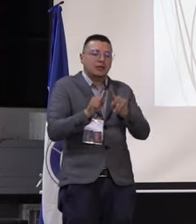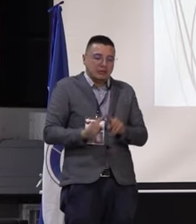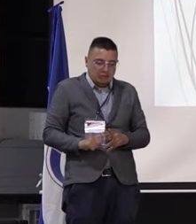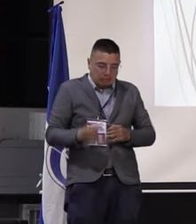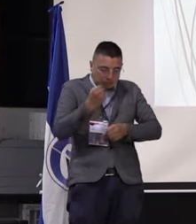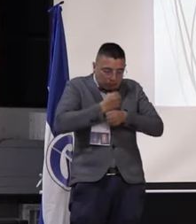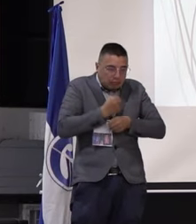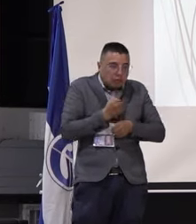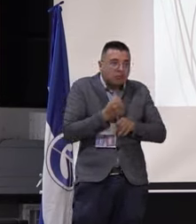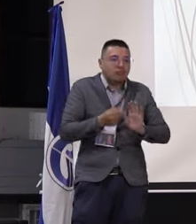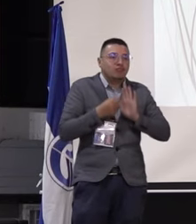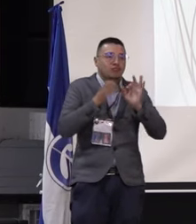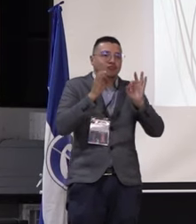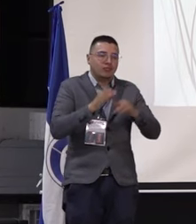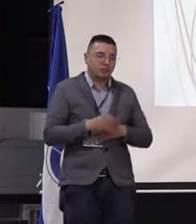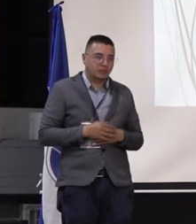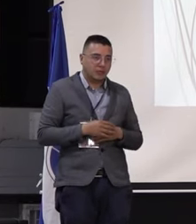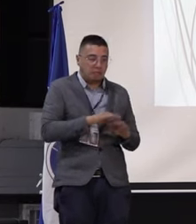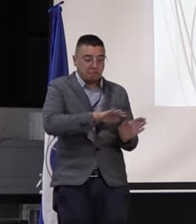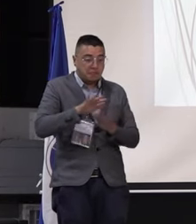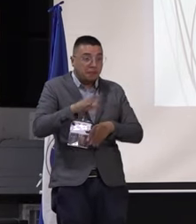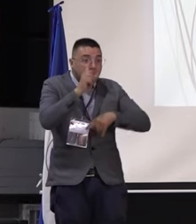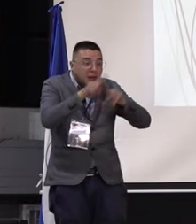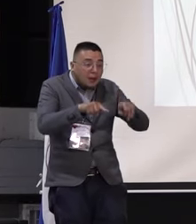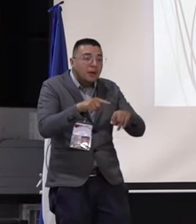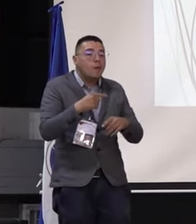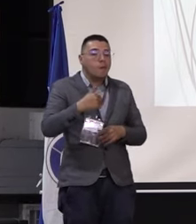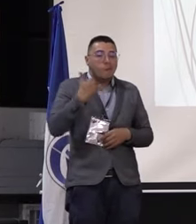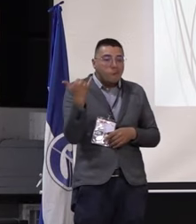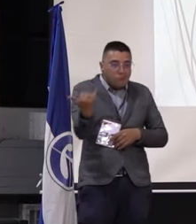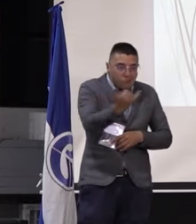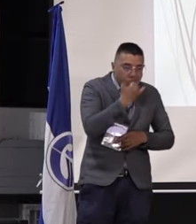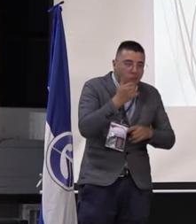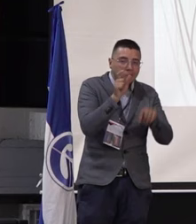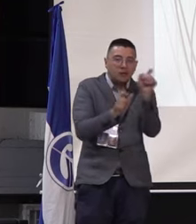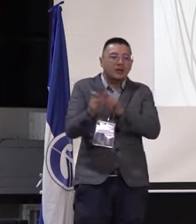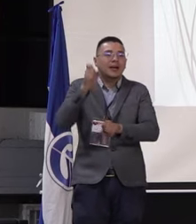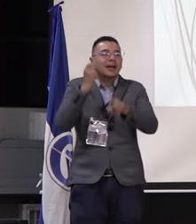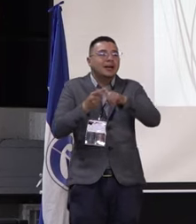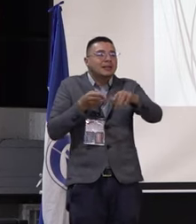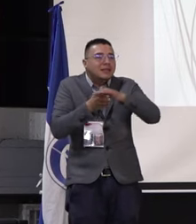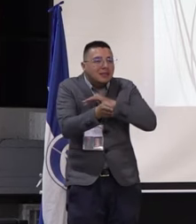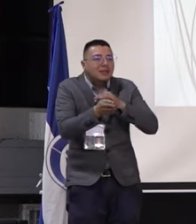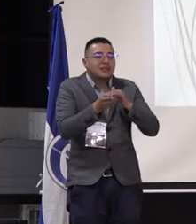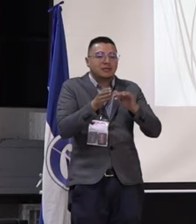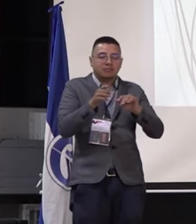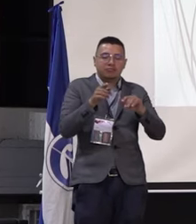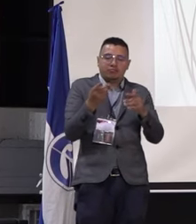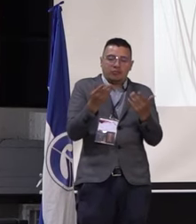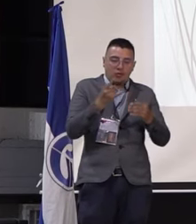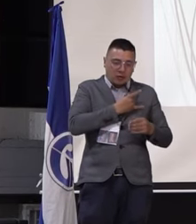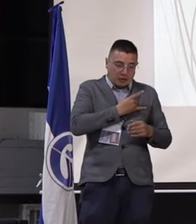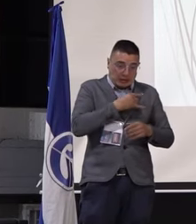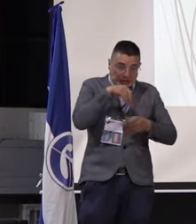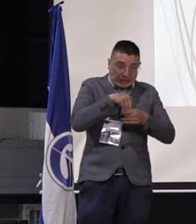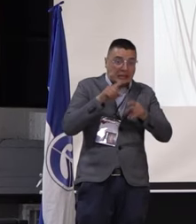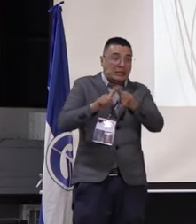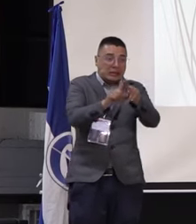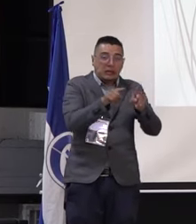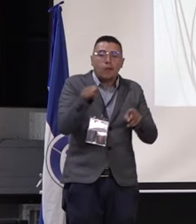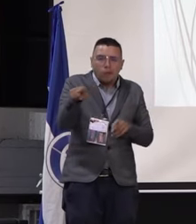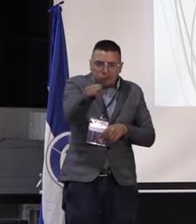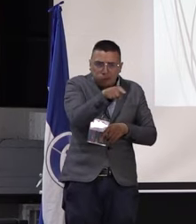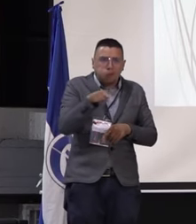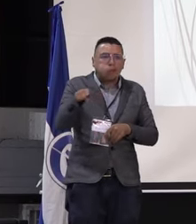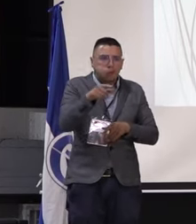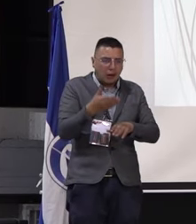empleo laborales. También tenemos esa vinculación activa de los egresados a grupos de investigación. Todos yo creo que hemos pasado por